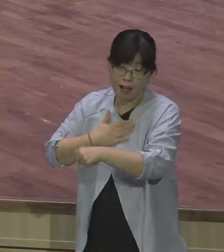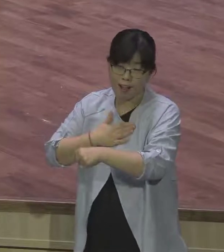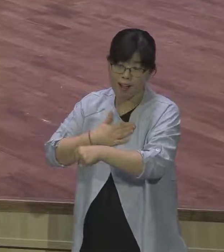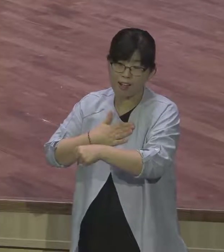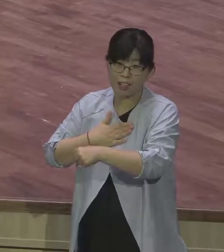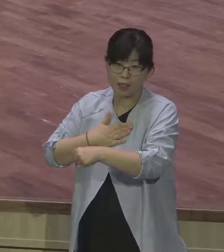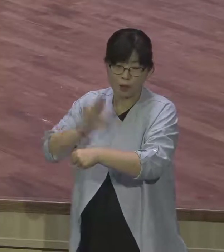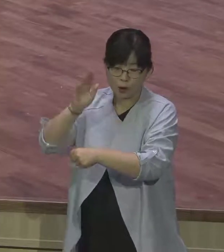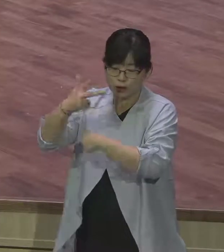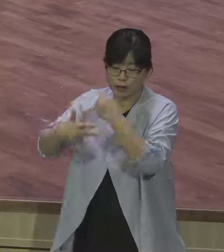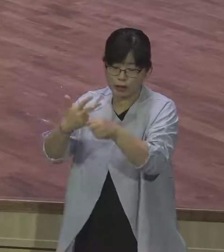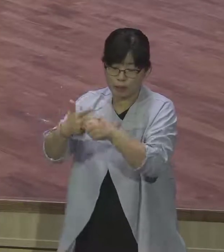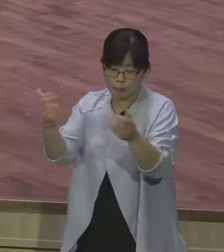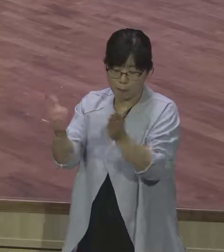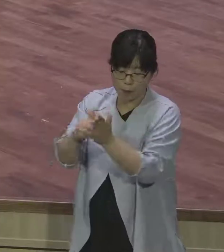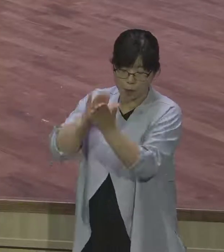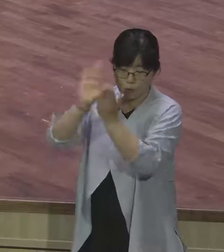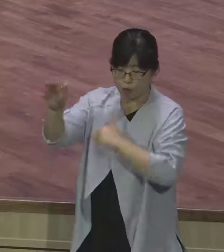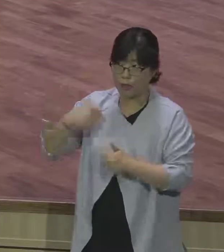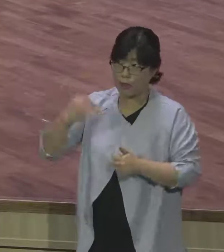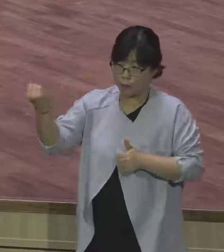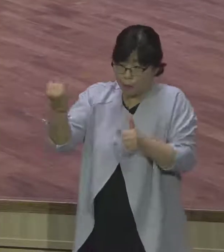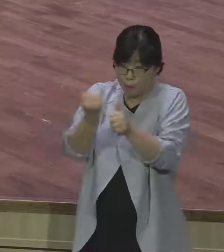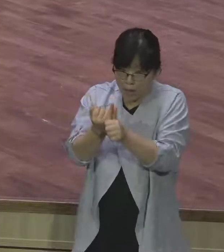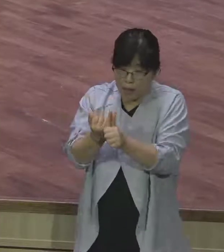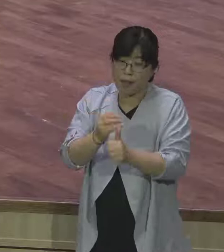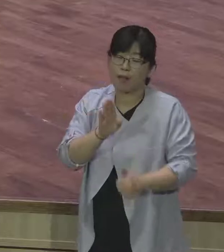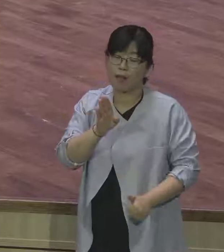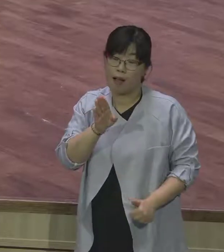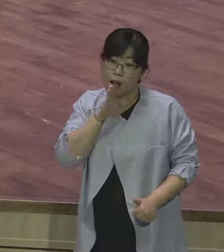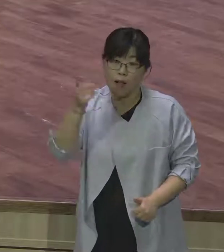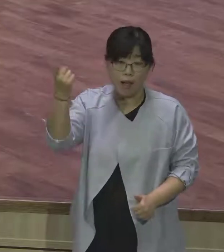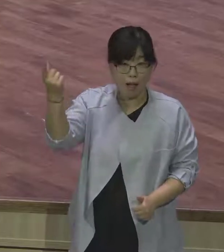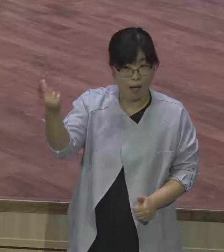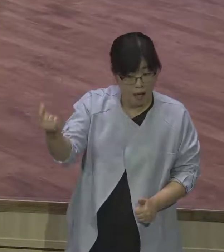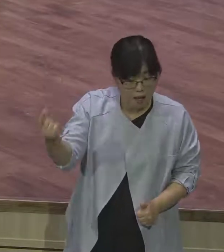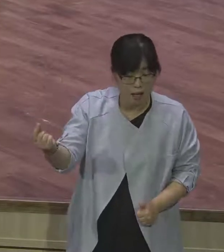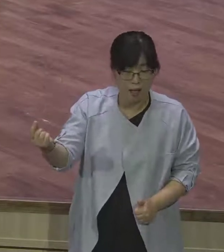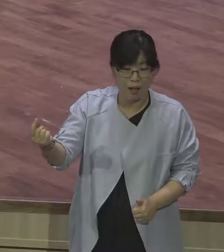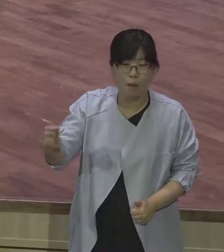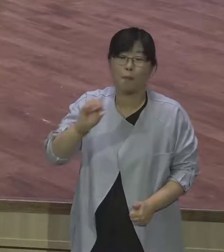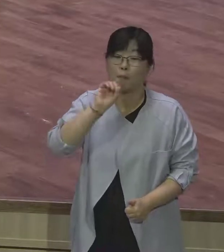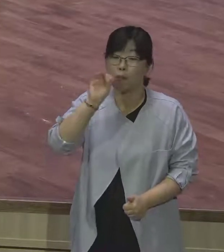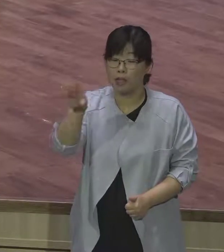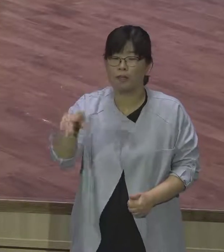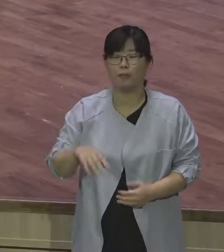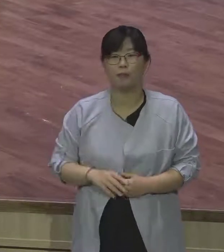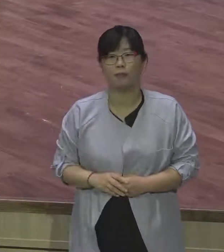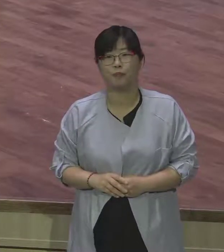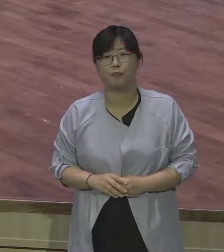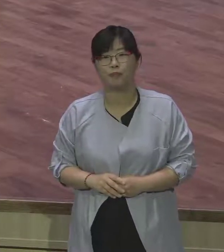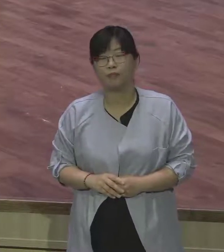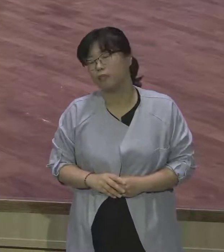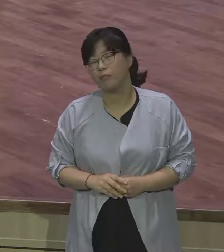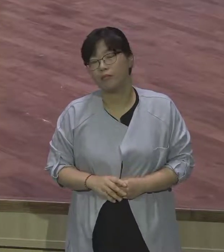라헬에게 보여줬던 이 연애정신을 이렇게 보면요. 대단하죠 연애정신.